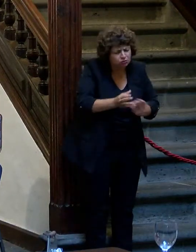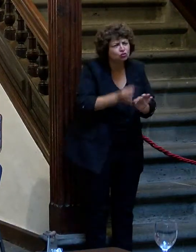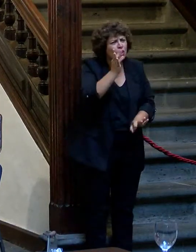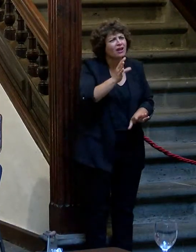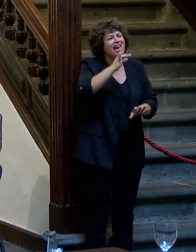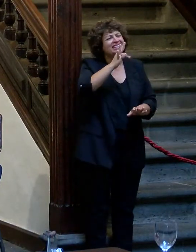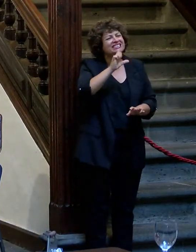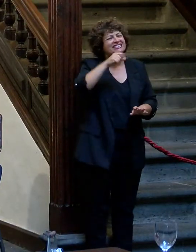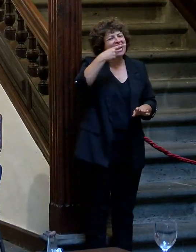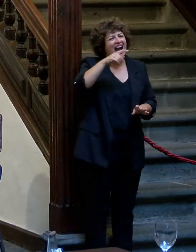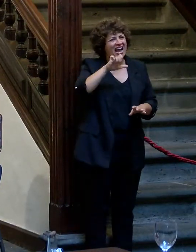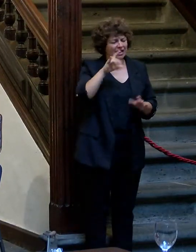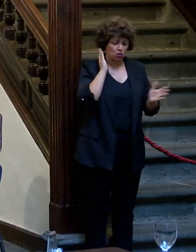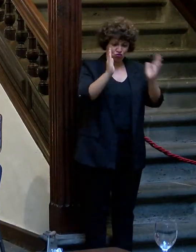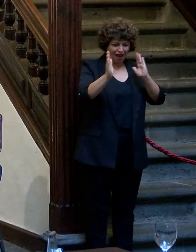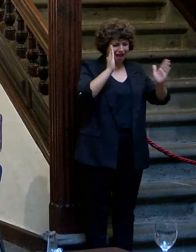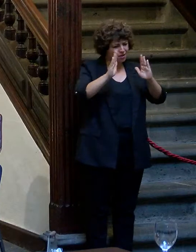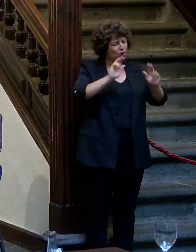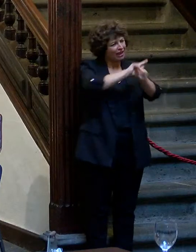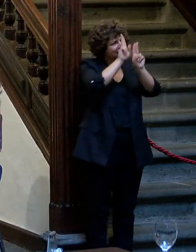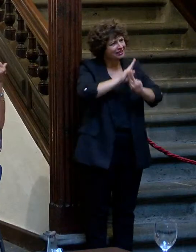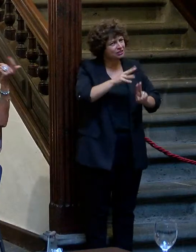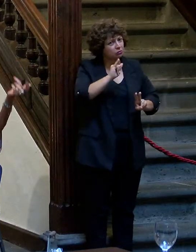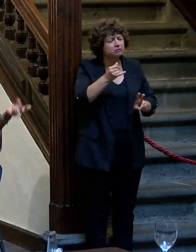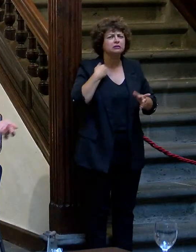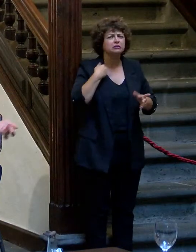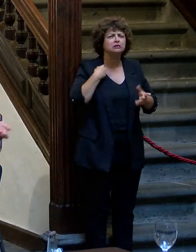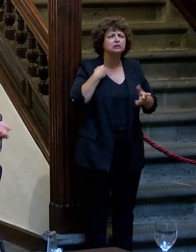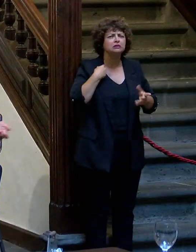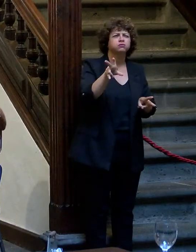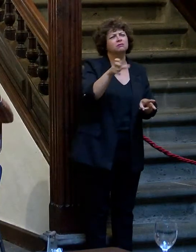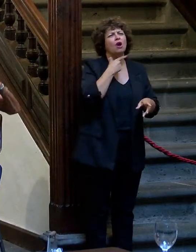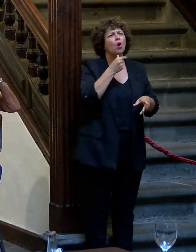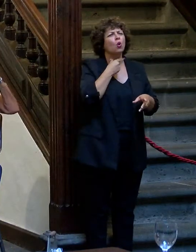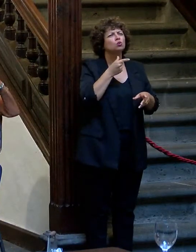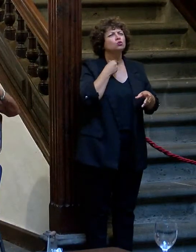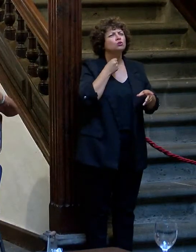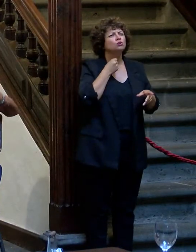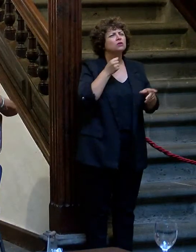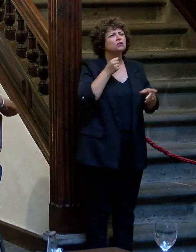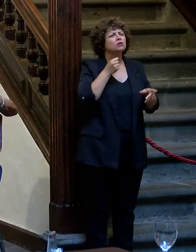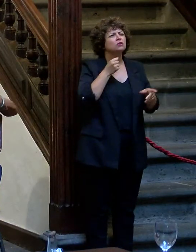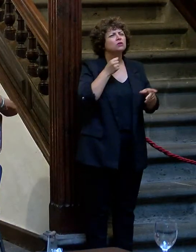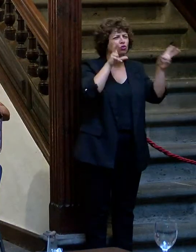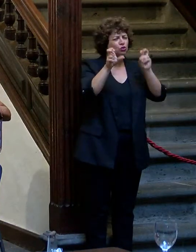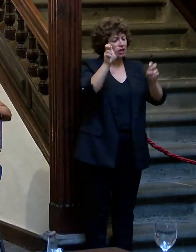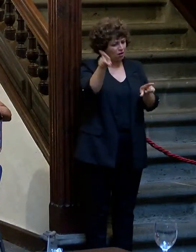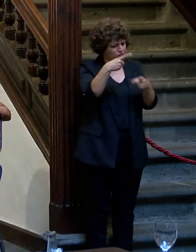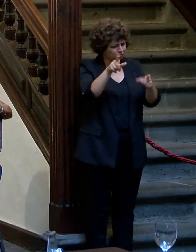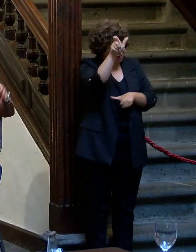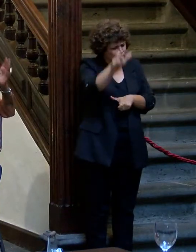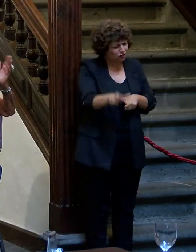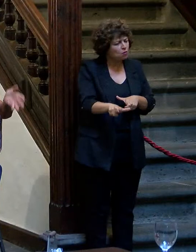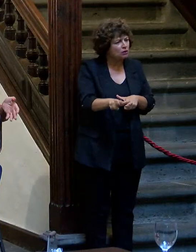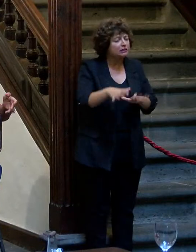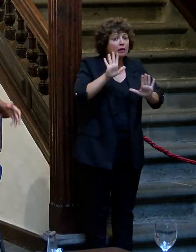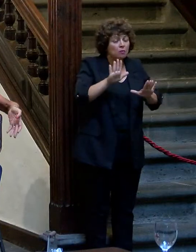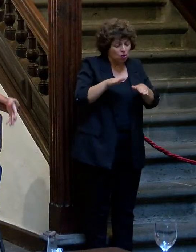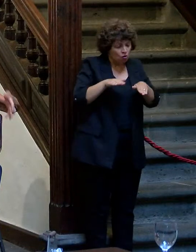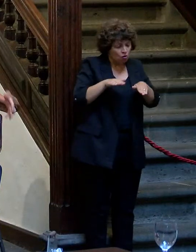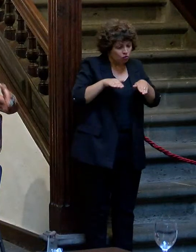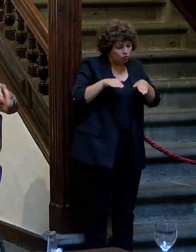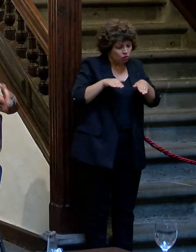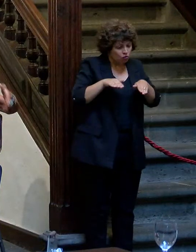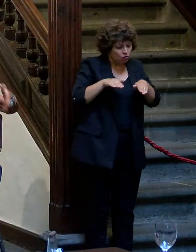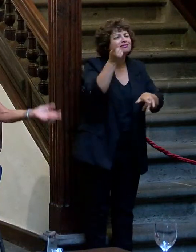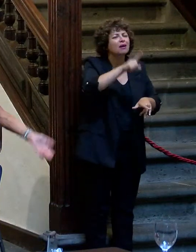en una época que era internacional y me acostumbré a escuchar a Mkelchum, que era la cantante por excelencia del mundo árabe egipcia, pero en paralelo escuchaba